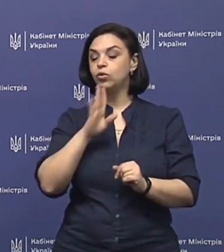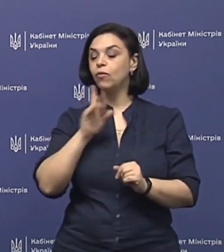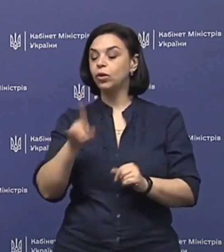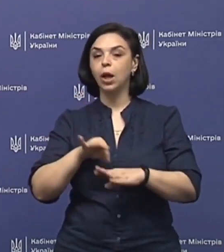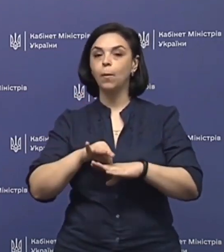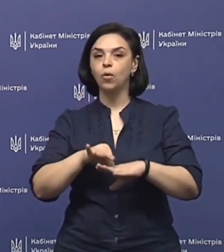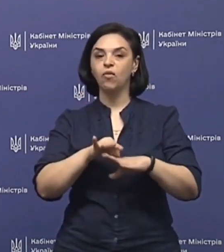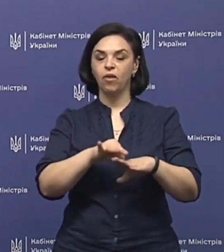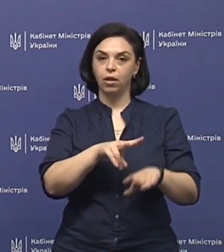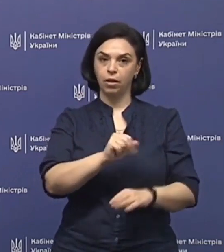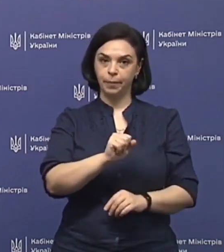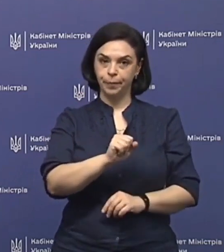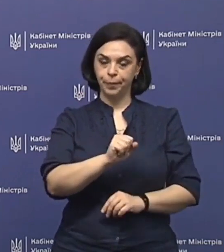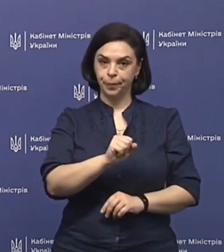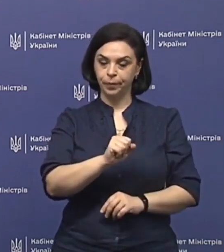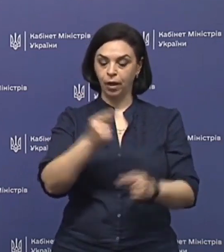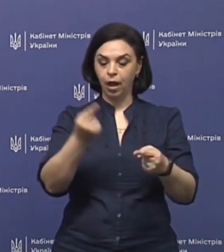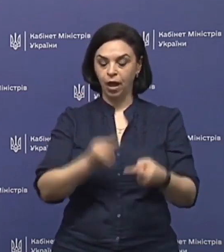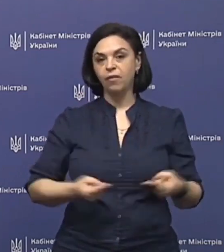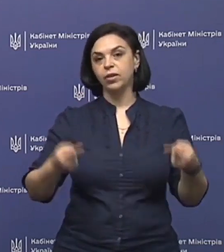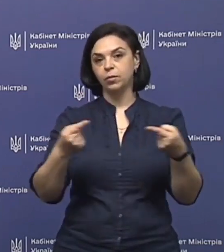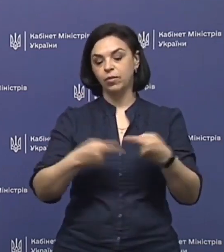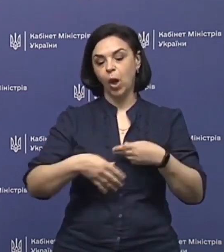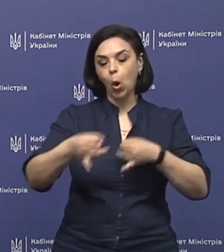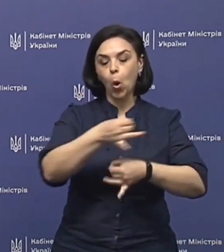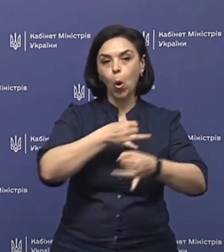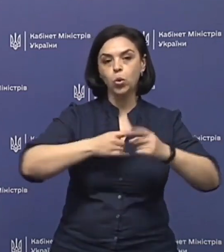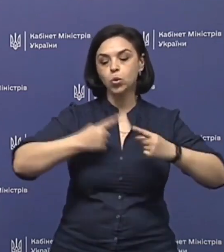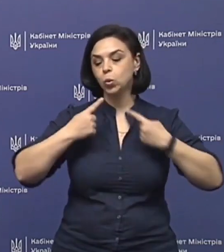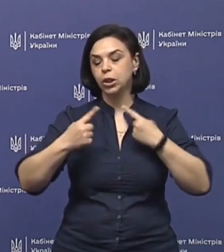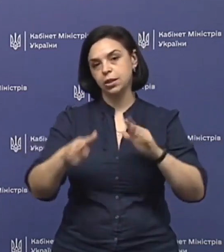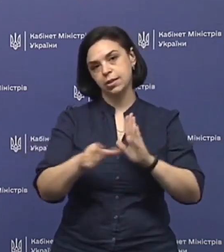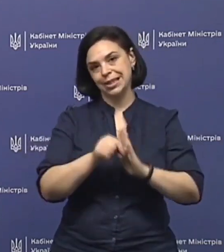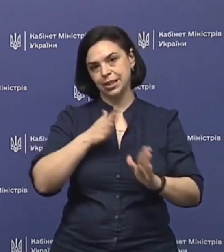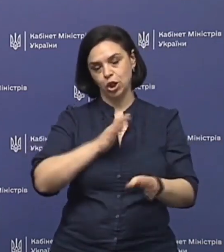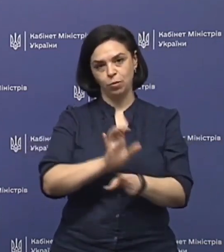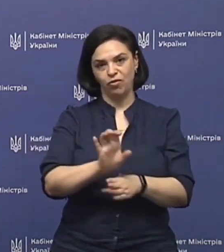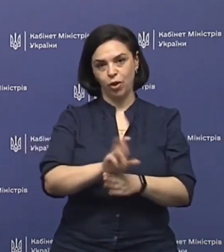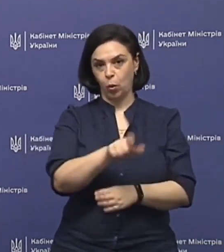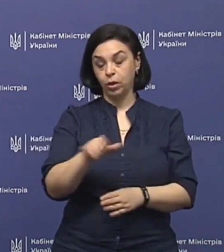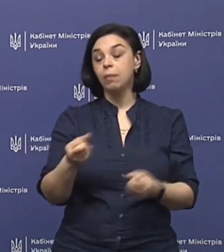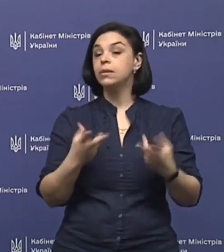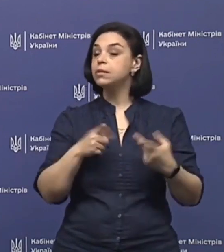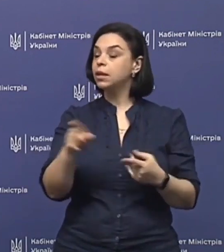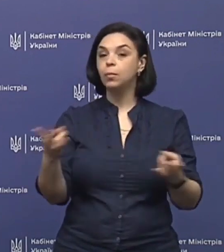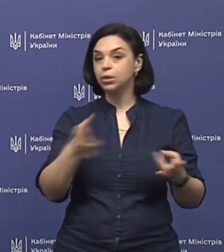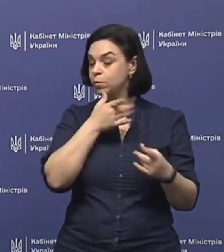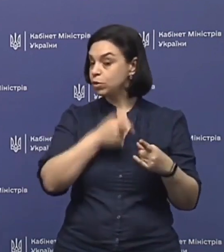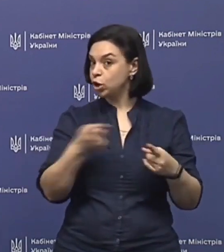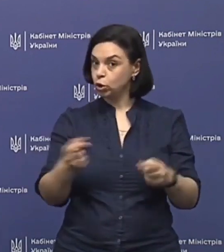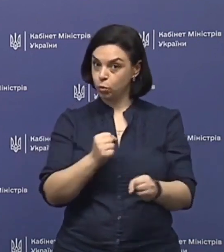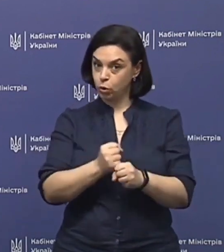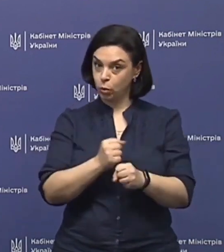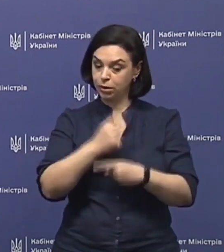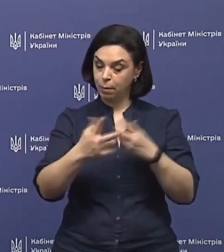провела відповідні консультації з нашими виробниками, скільки їм потрібно часу, щоб